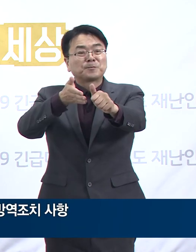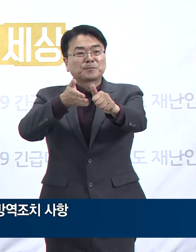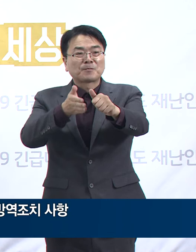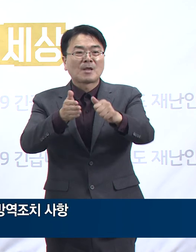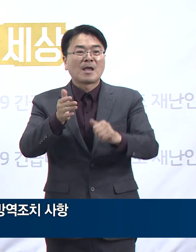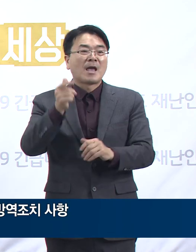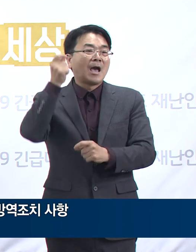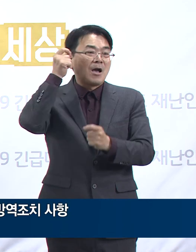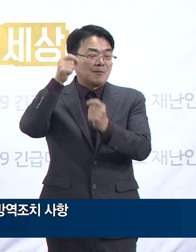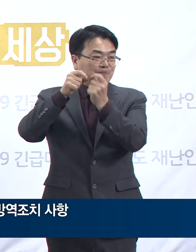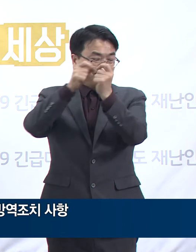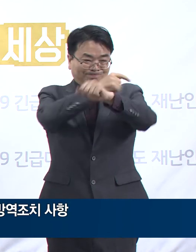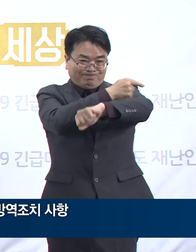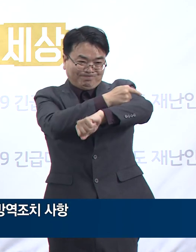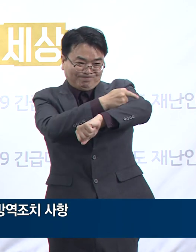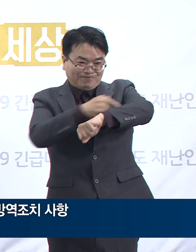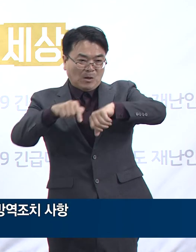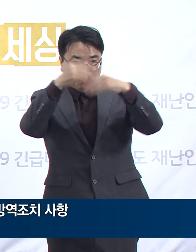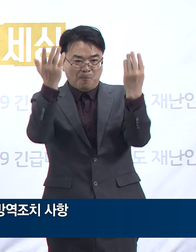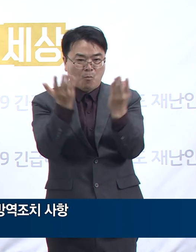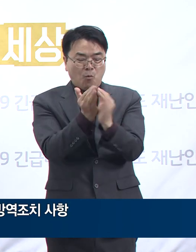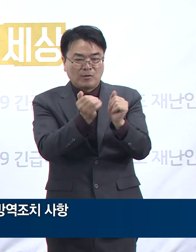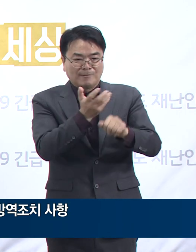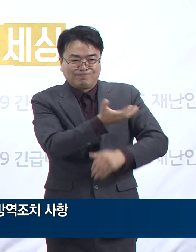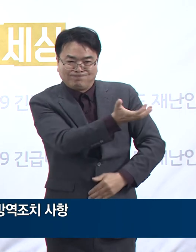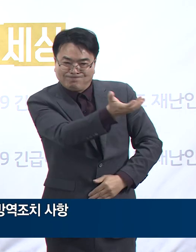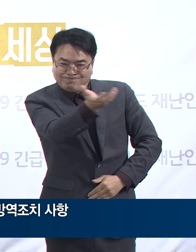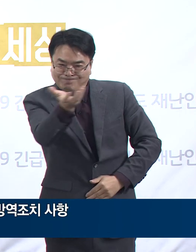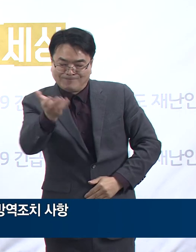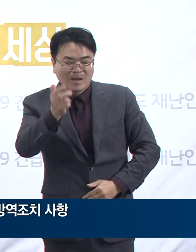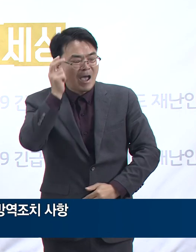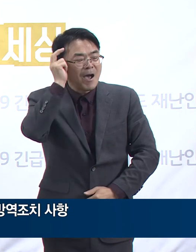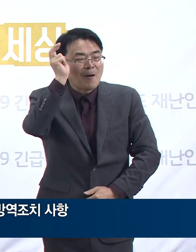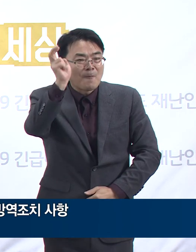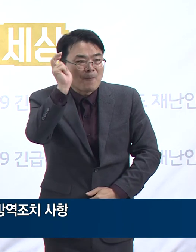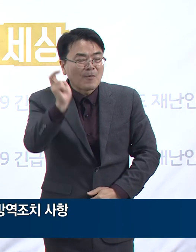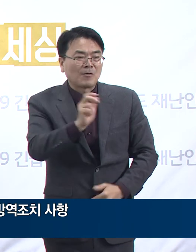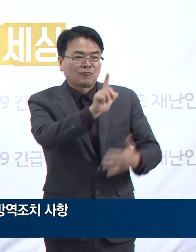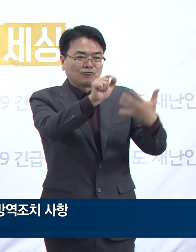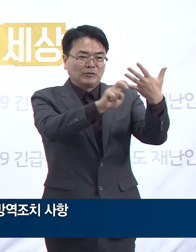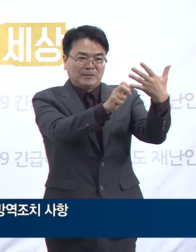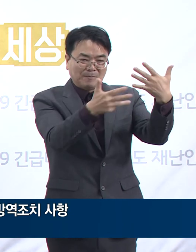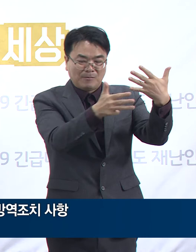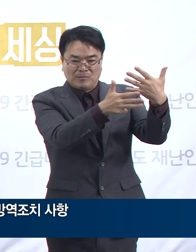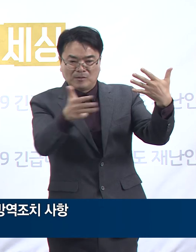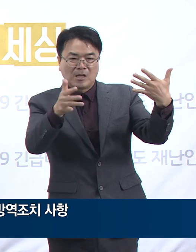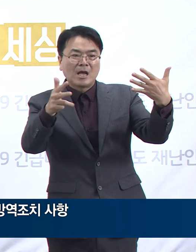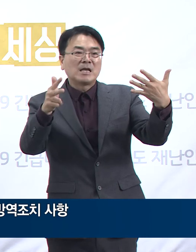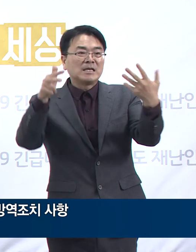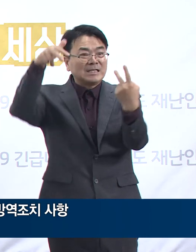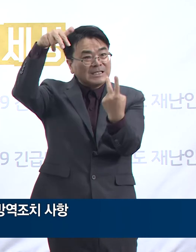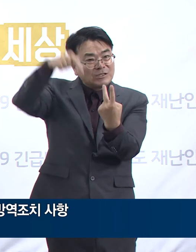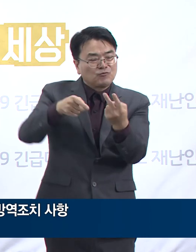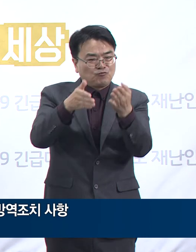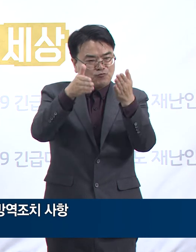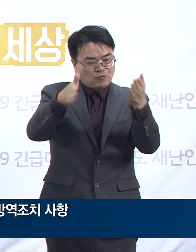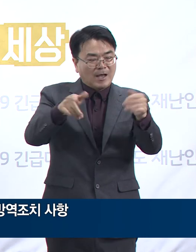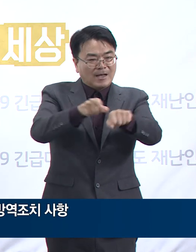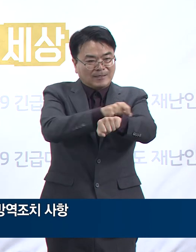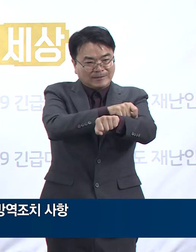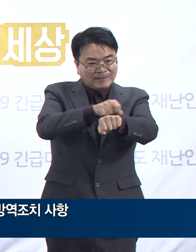대이동이 예상되는 추석 연휴를 계기로 9월 28일부터 10월 11일까지 2주간을 추석 특별